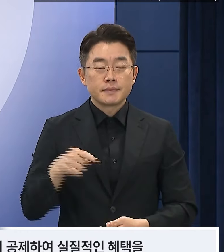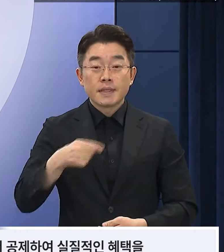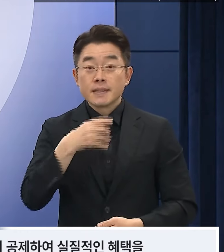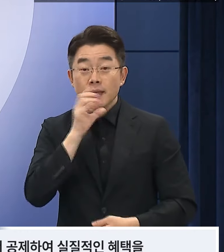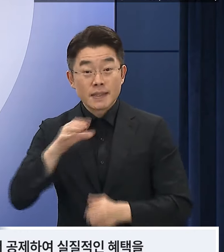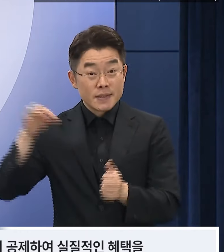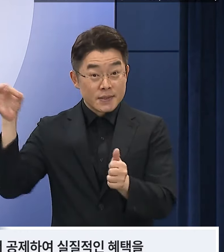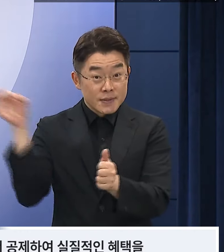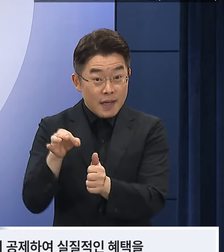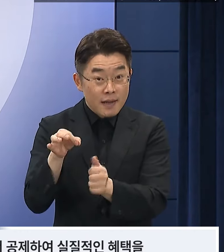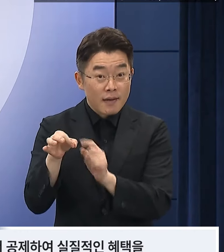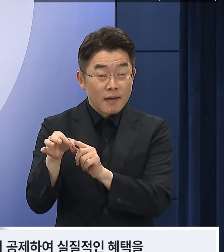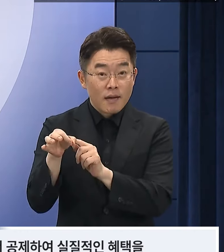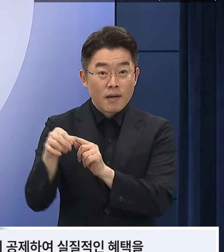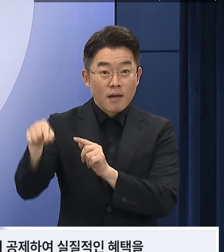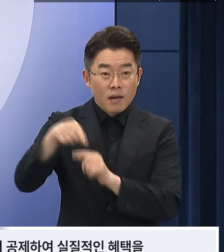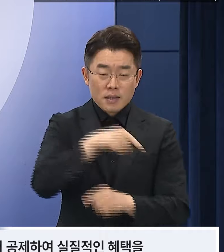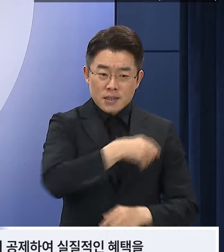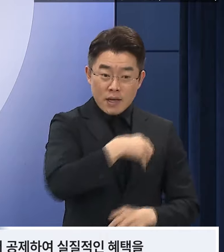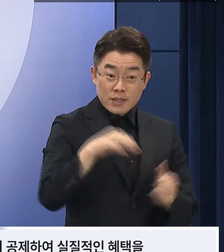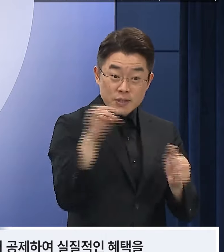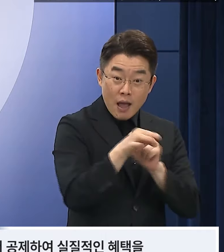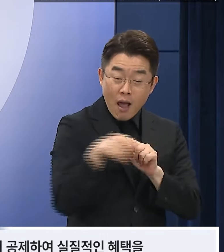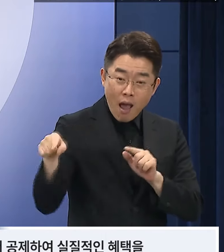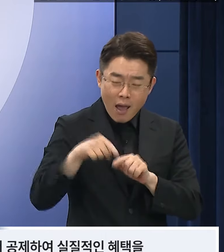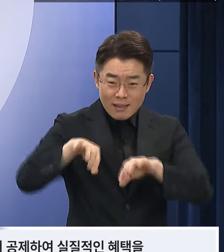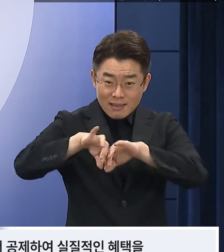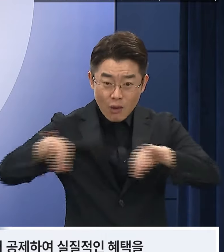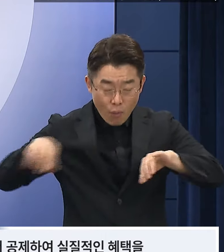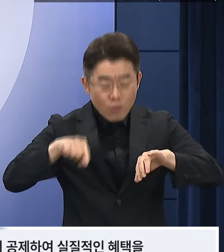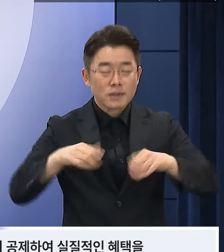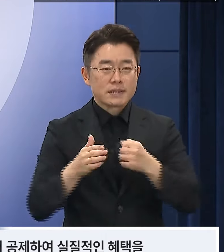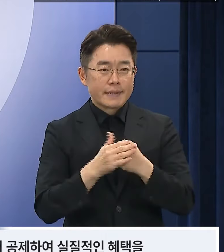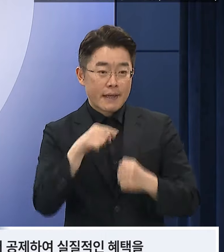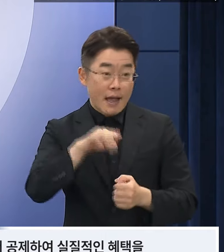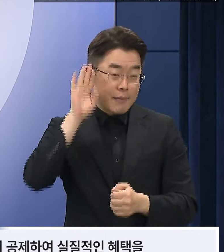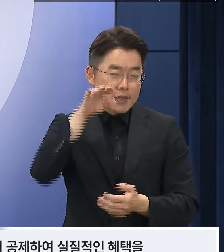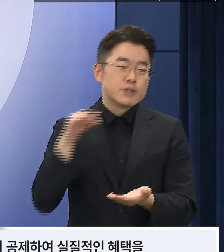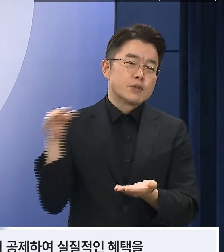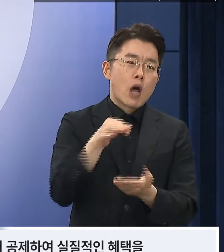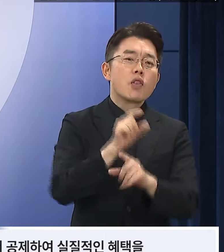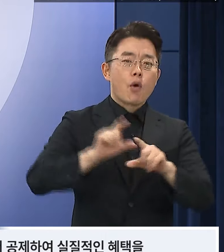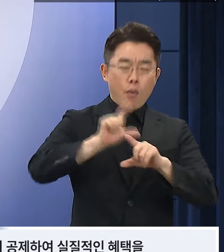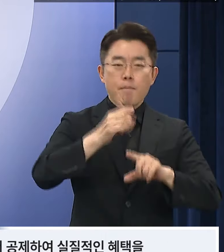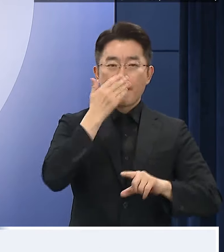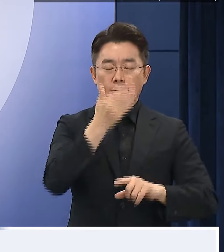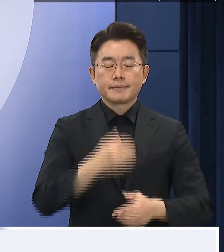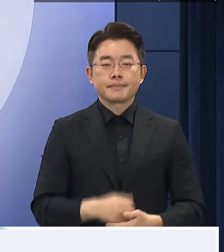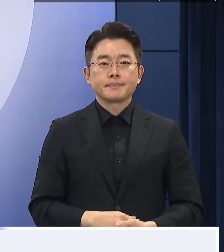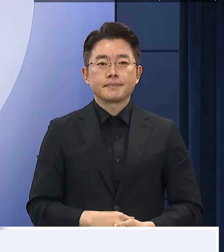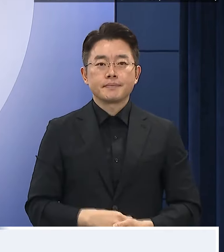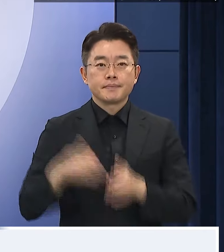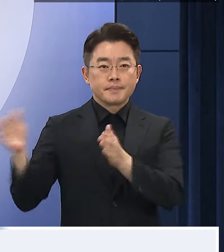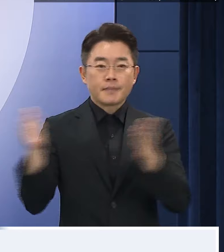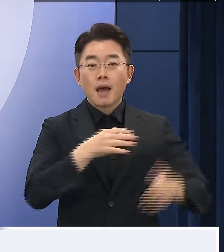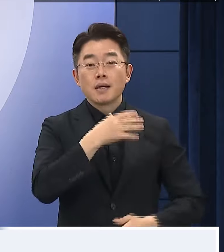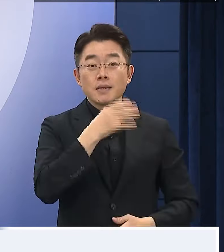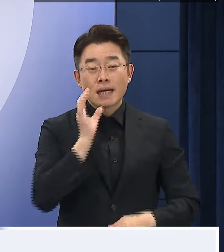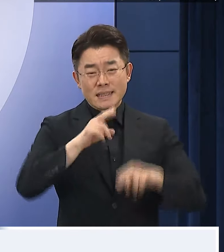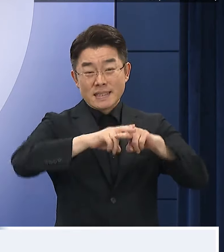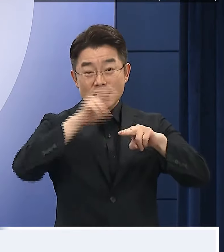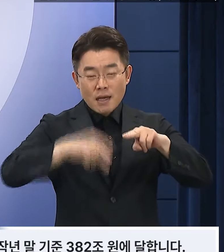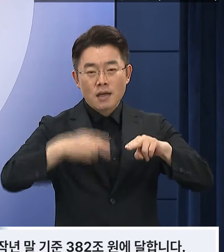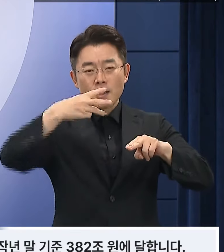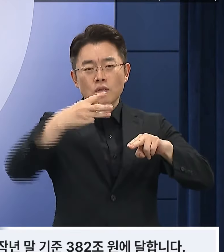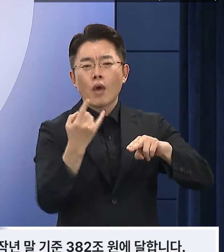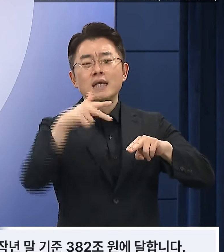생계급여 소득인정에서 공제하여 실질적인 혜택을 늘리겠습니다. 다음으로 퇴직연금입니다.